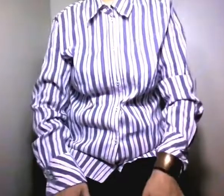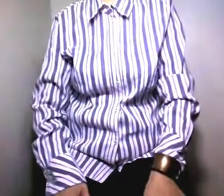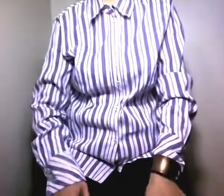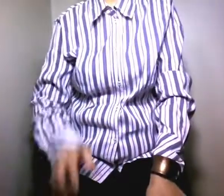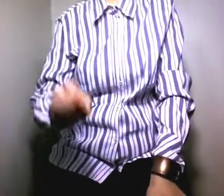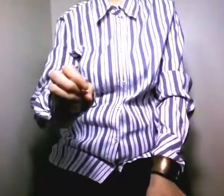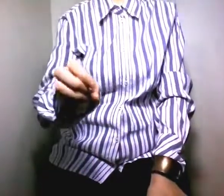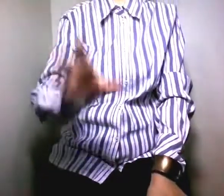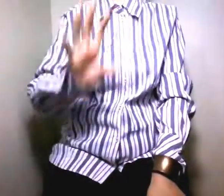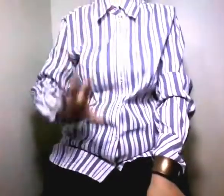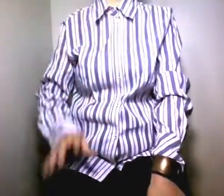ماذا نفعل